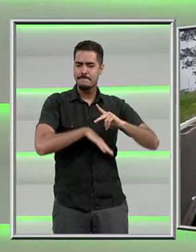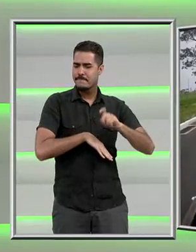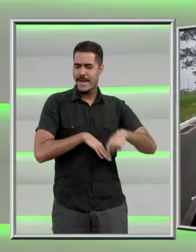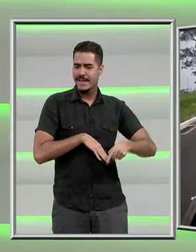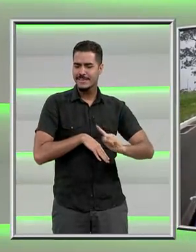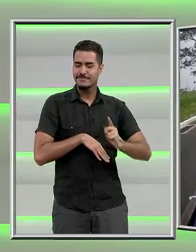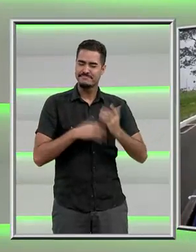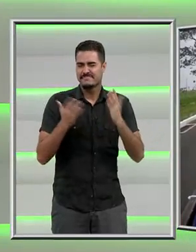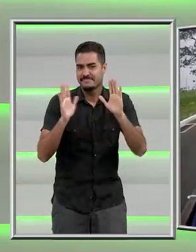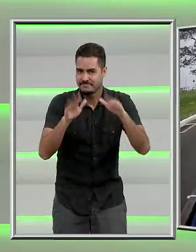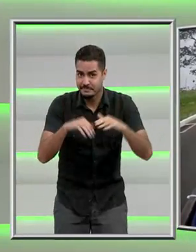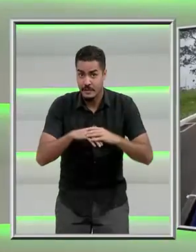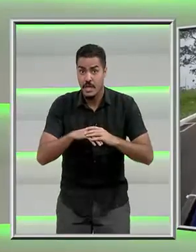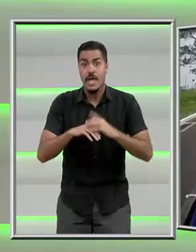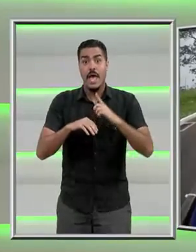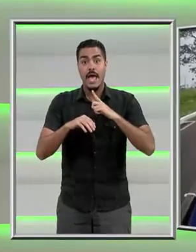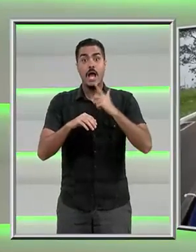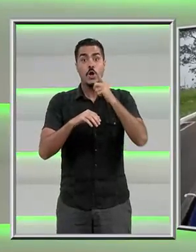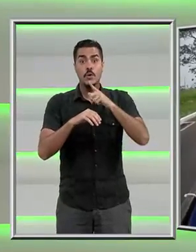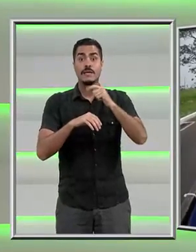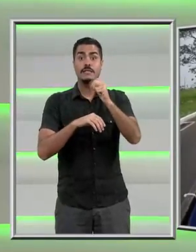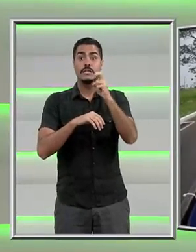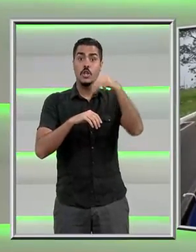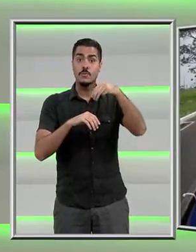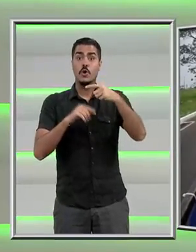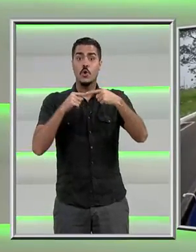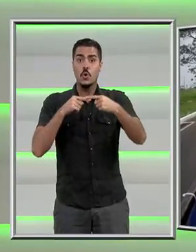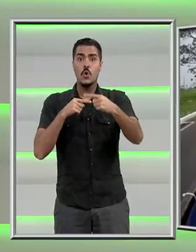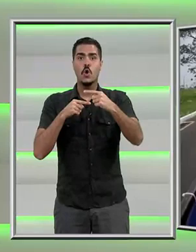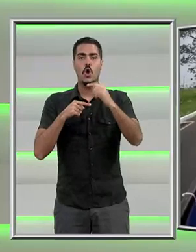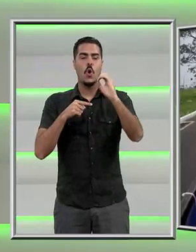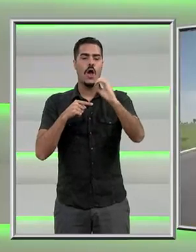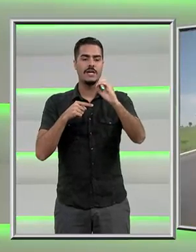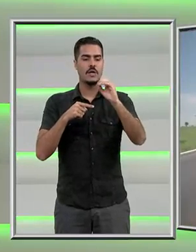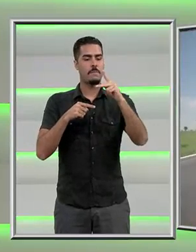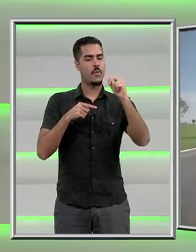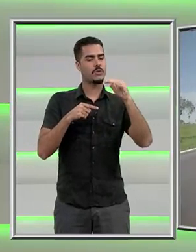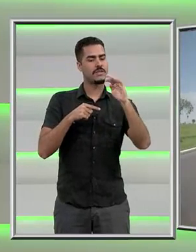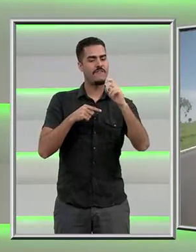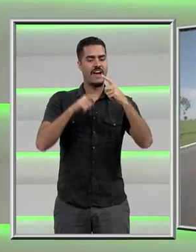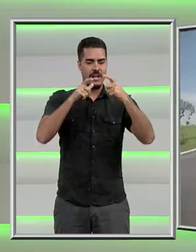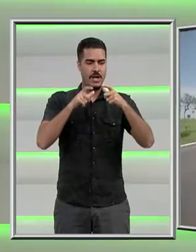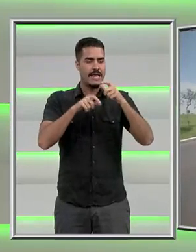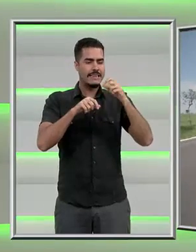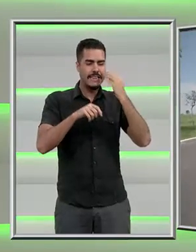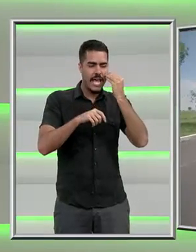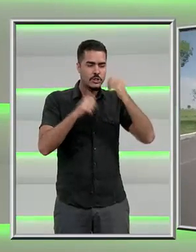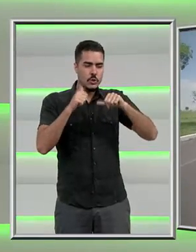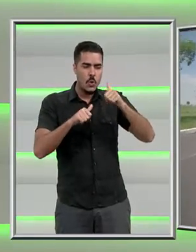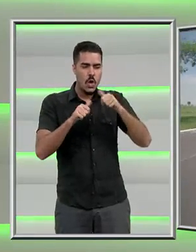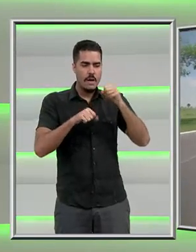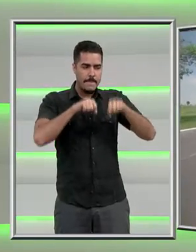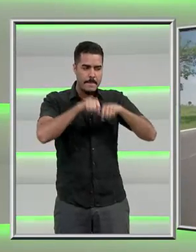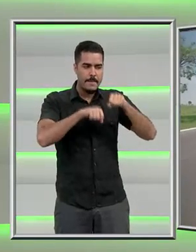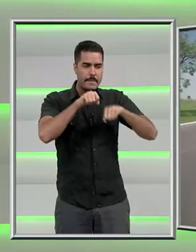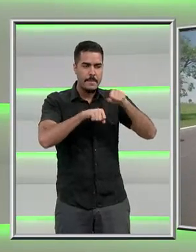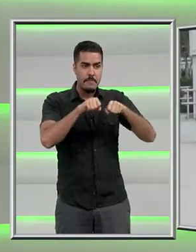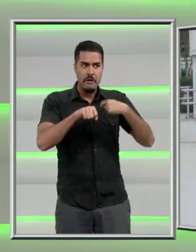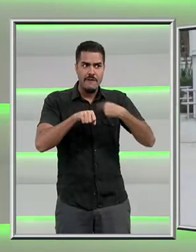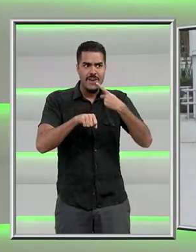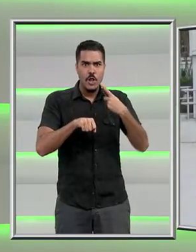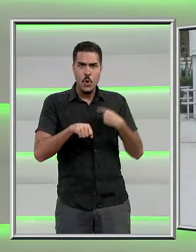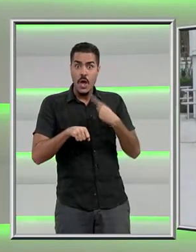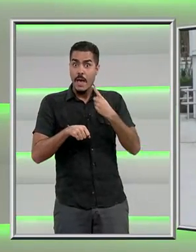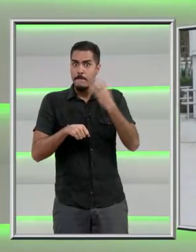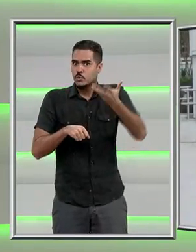Pontal, zona oeste do Rio de Janeiro, em que vai competir duas provas. E nos contou que a disputa deve ser muito